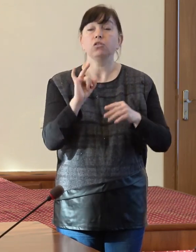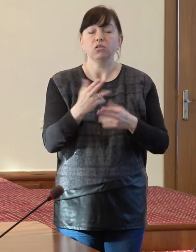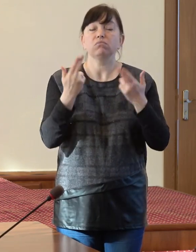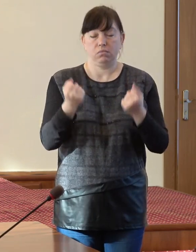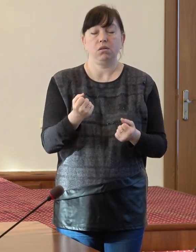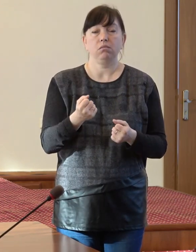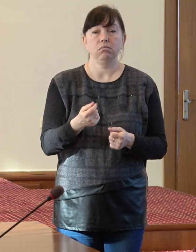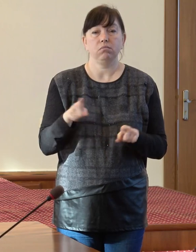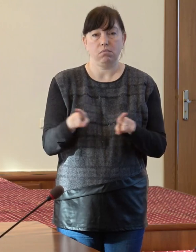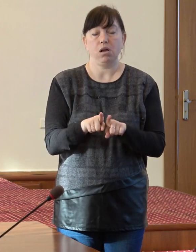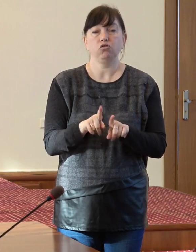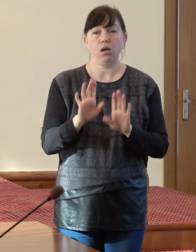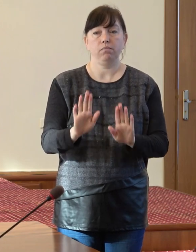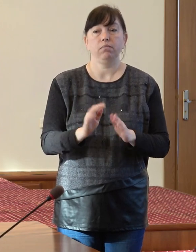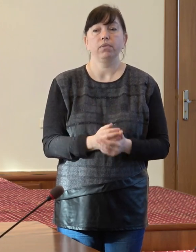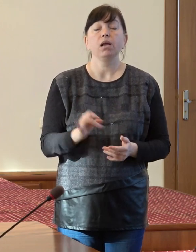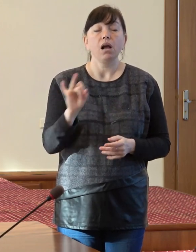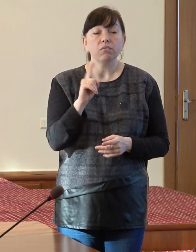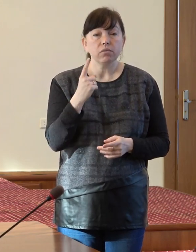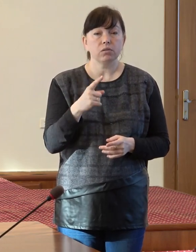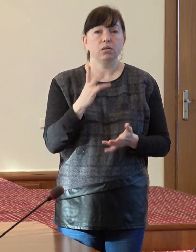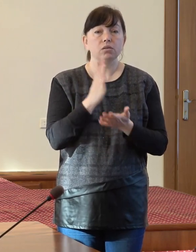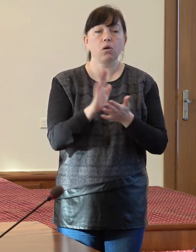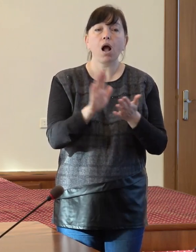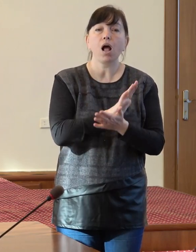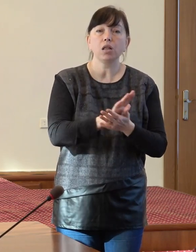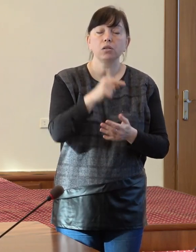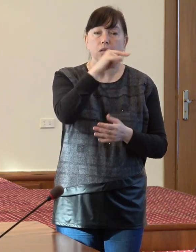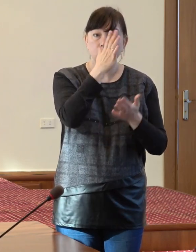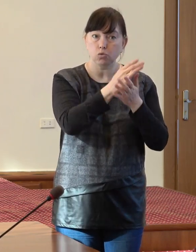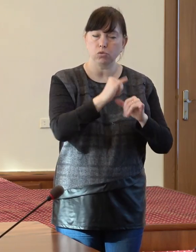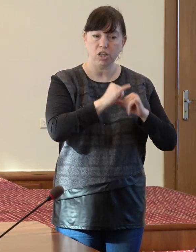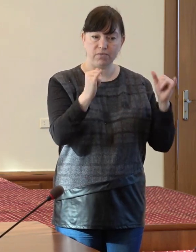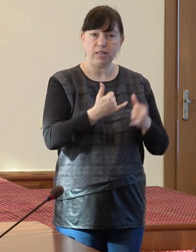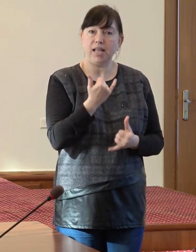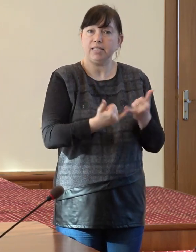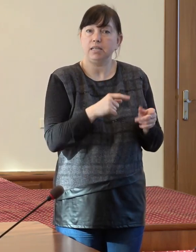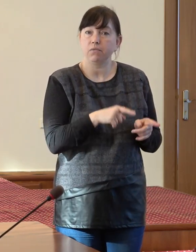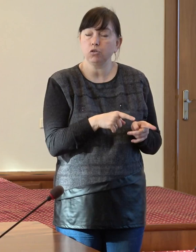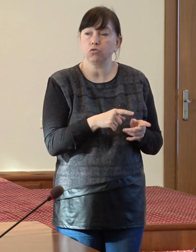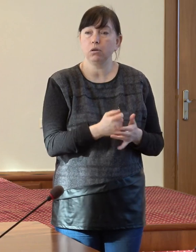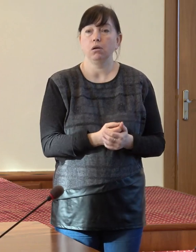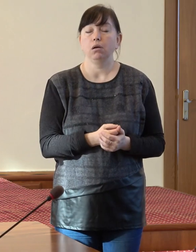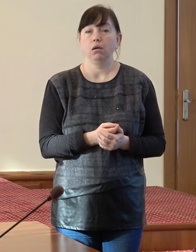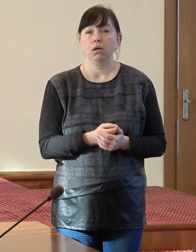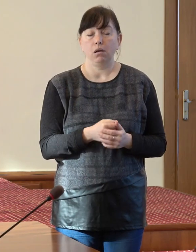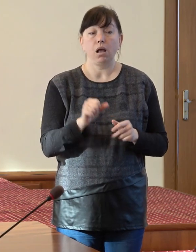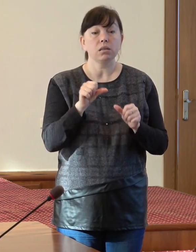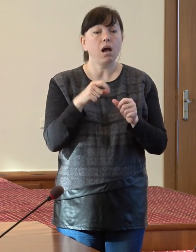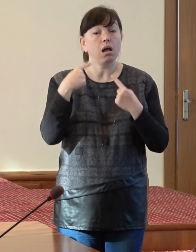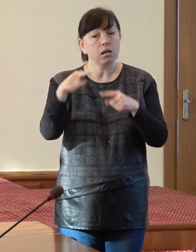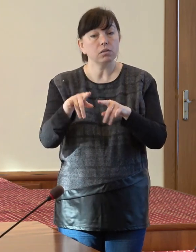așa, pentru că avem localități, avem regiuni unde sunt dezvoltate servicii, pe